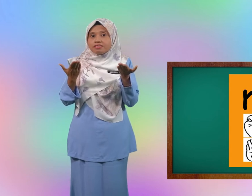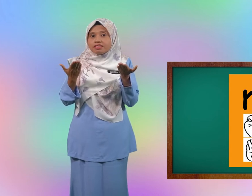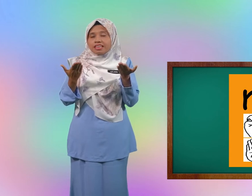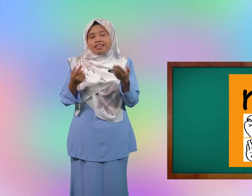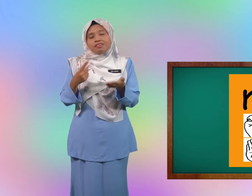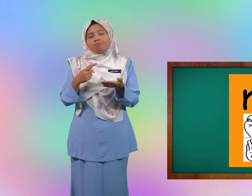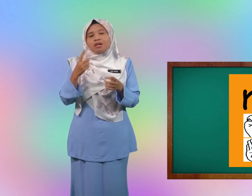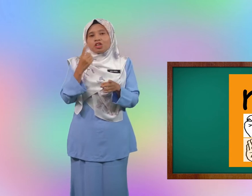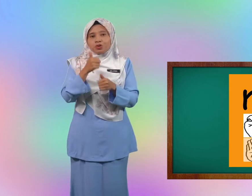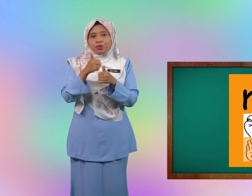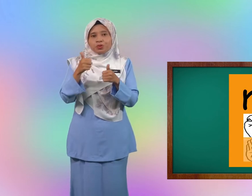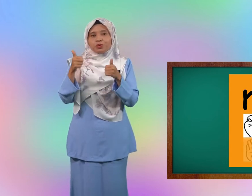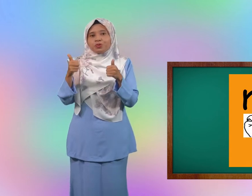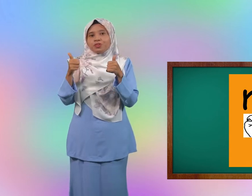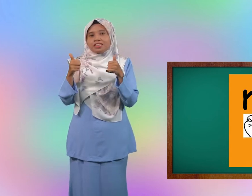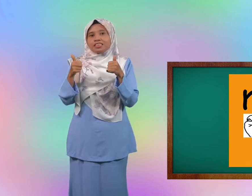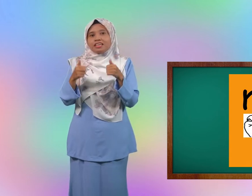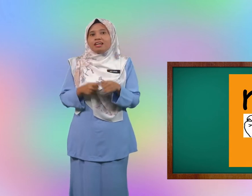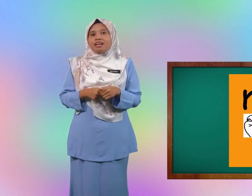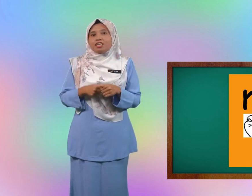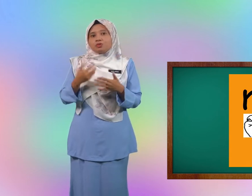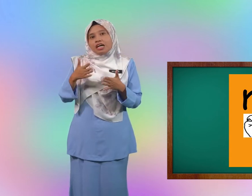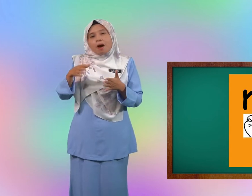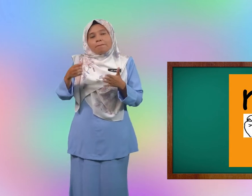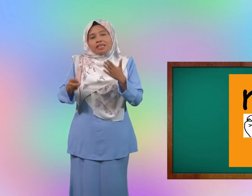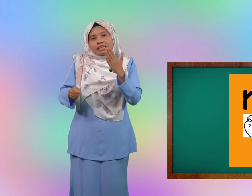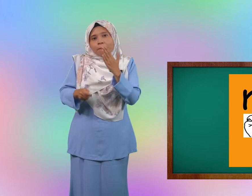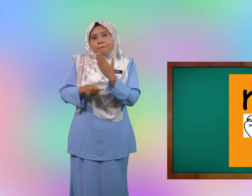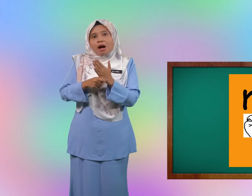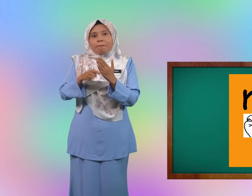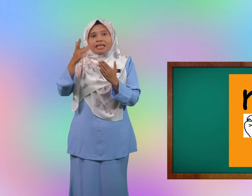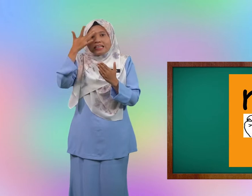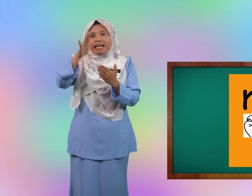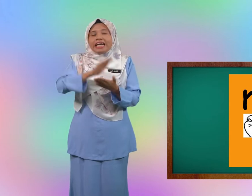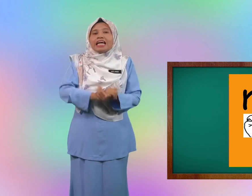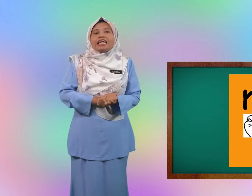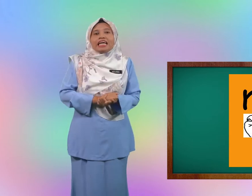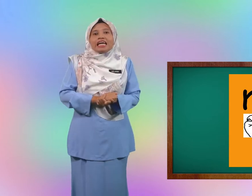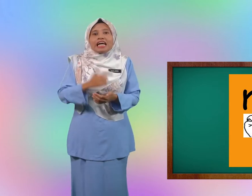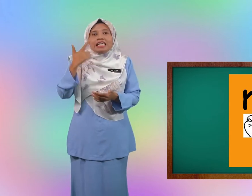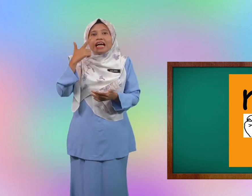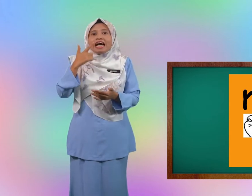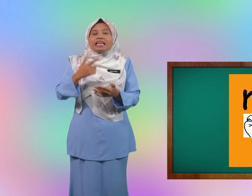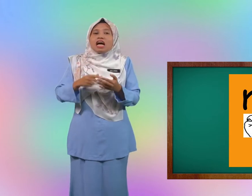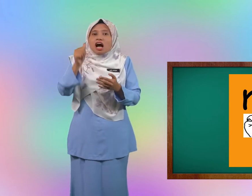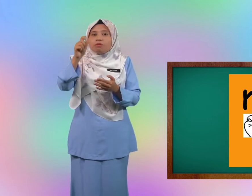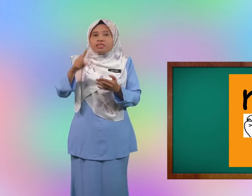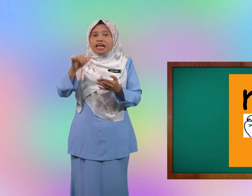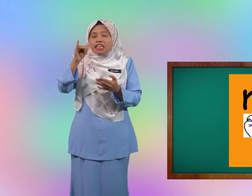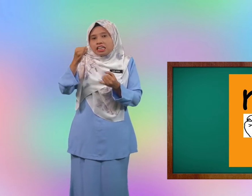bagus sudah bertambah pandai lihat abjad yang